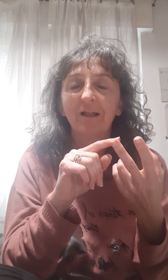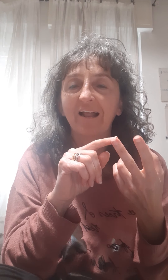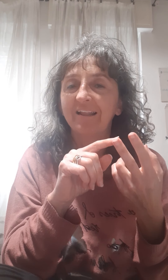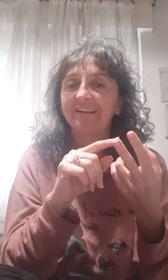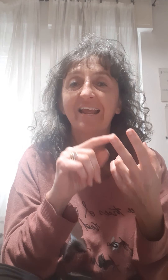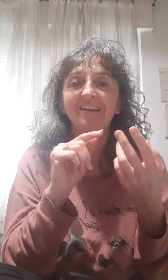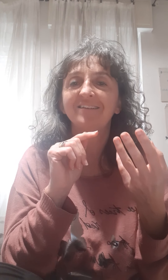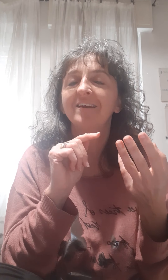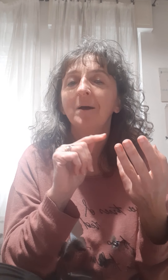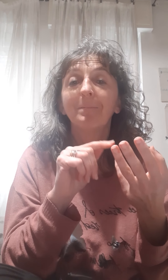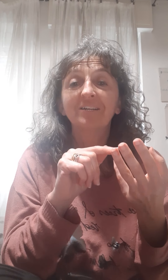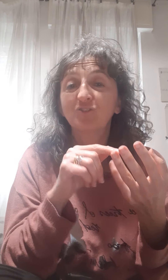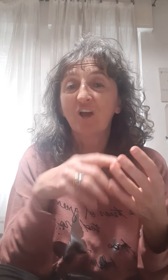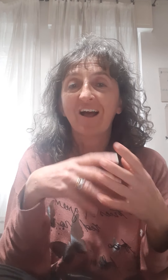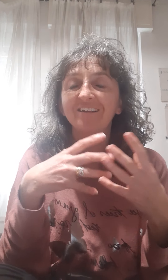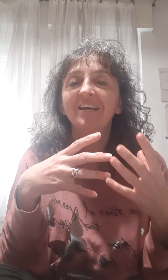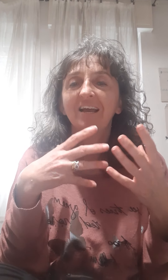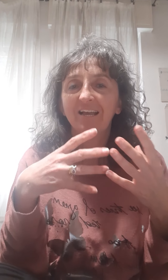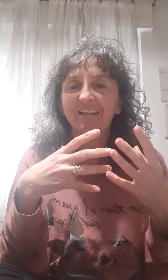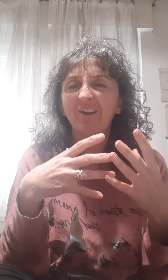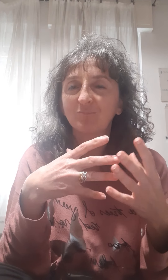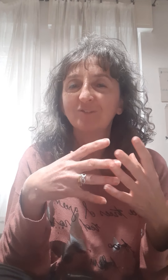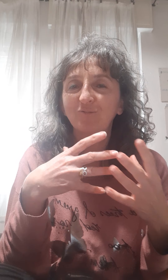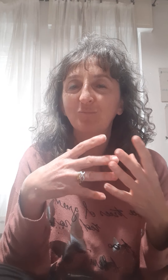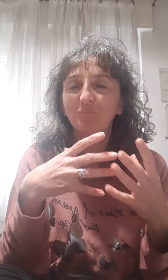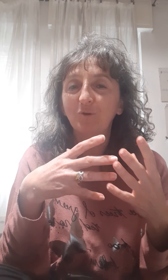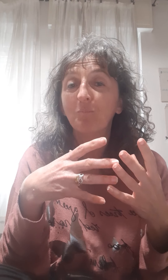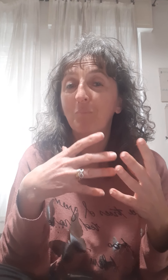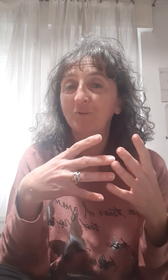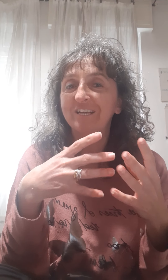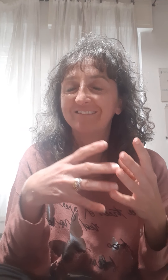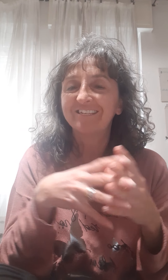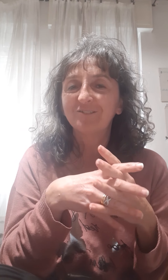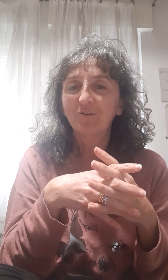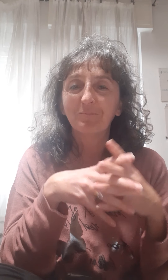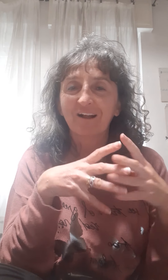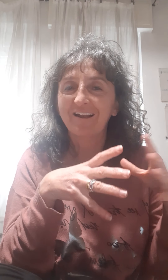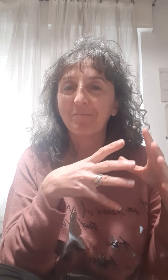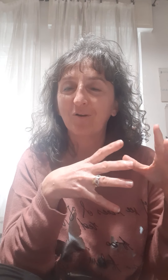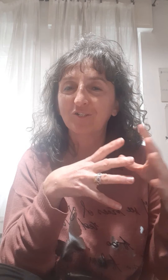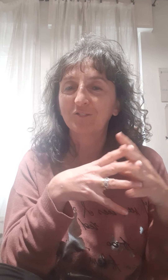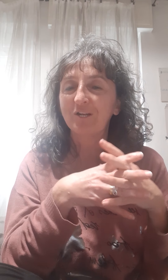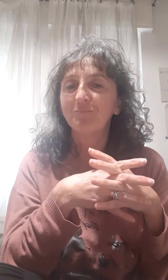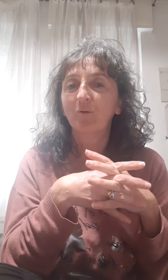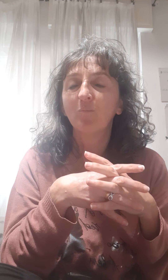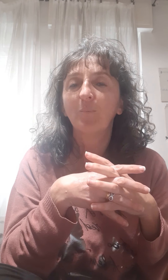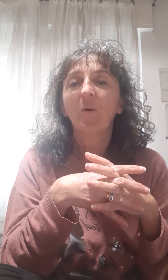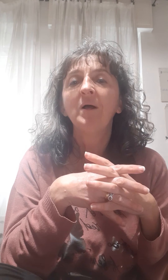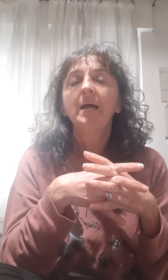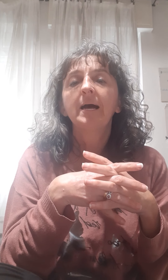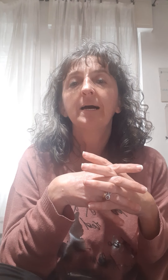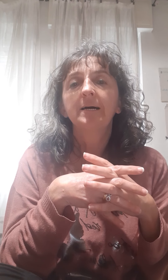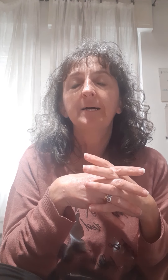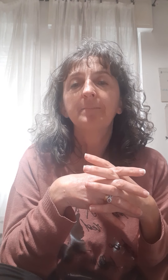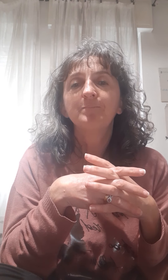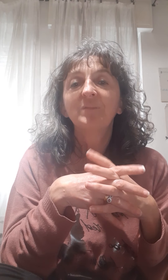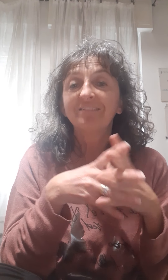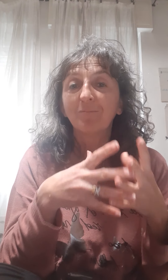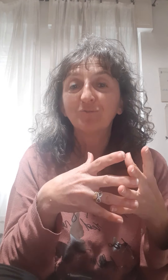anelli, bracciali, che hanno bisogno di un po' di attenzione, magari l'abbiamo lasciato lì per un po', andiamo ad